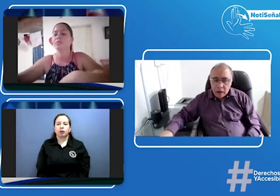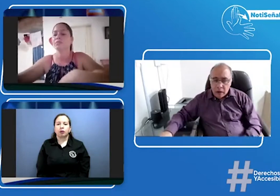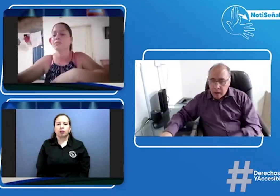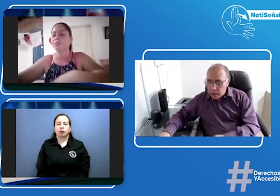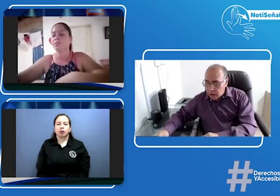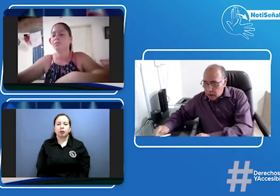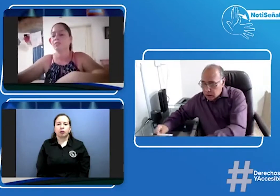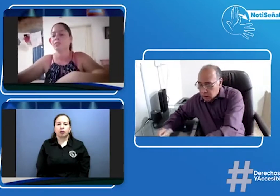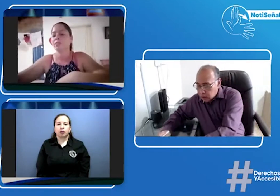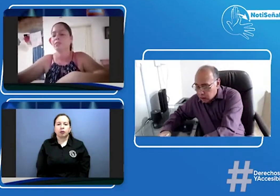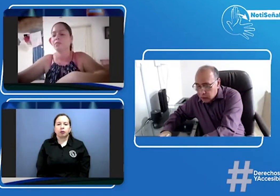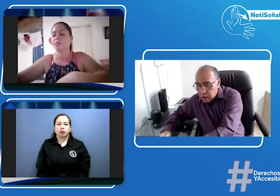en primaria